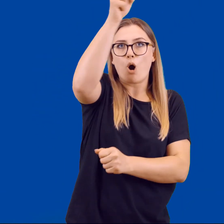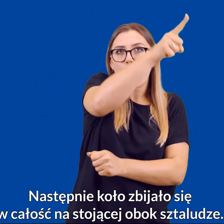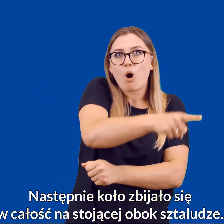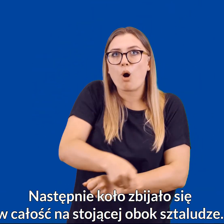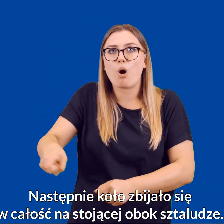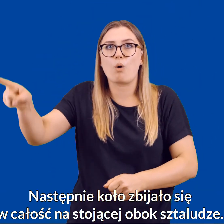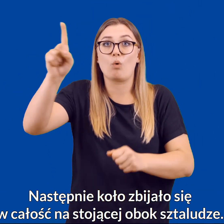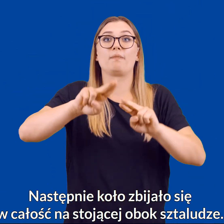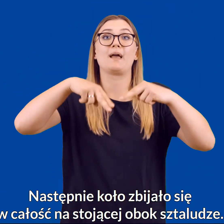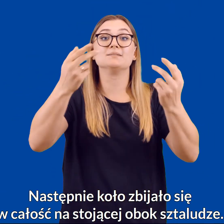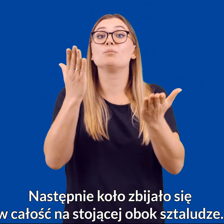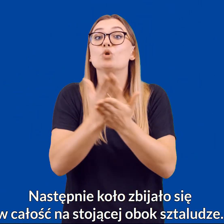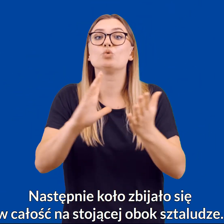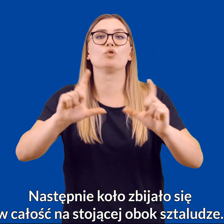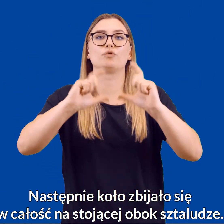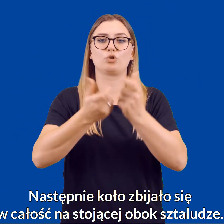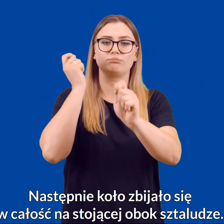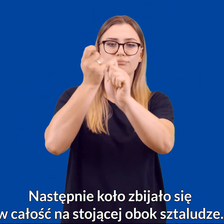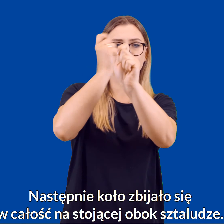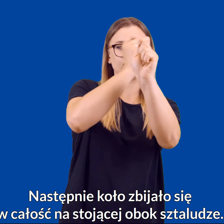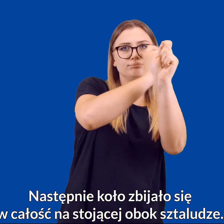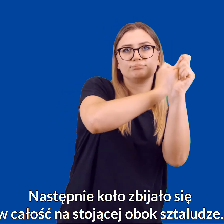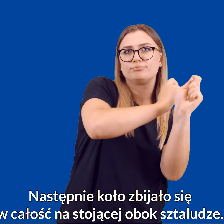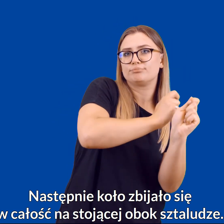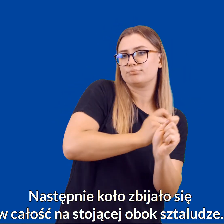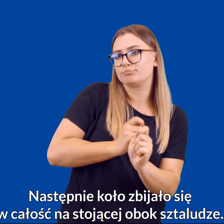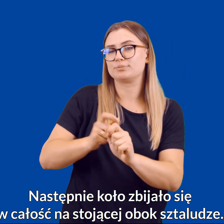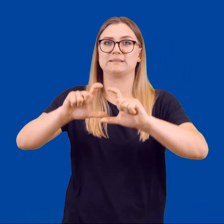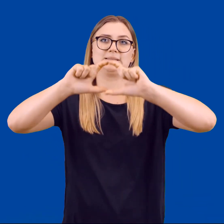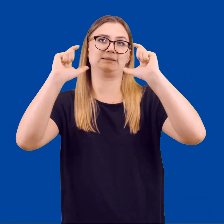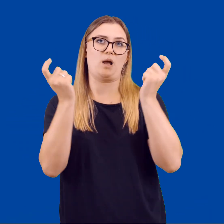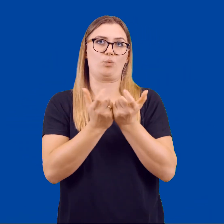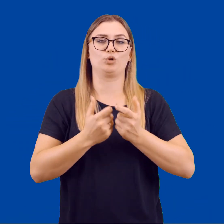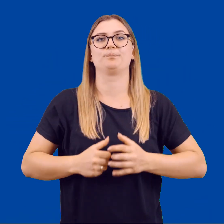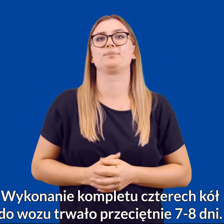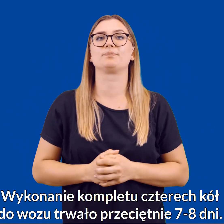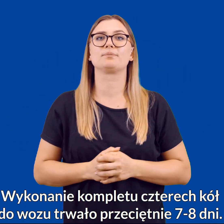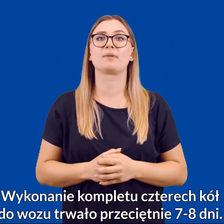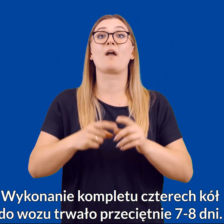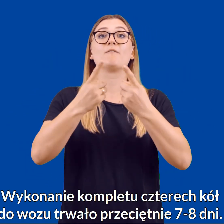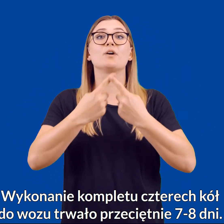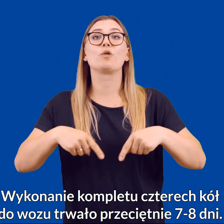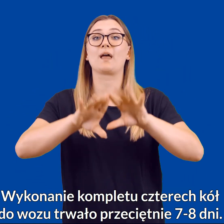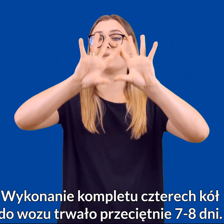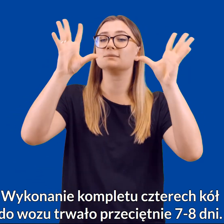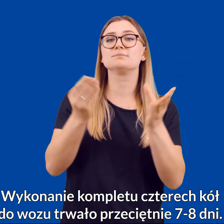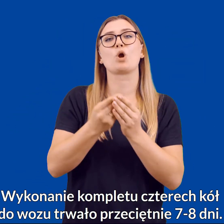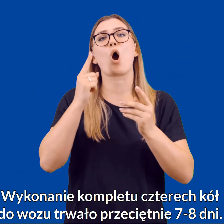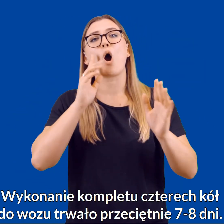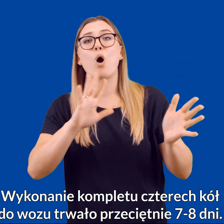Następnie koło zbijało się w całość na stojącej obok sztaludze. Wykonanie kompletu czterech kół do wozu